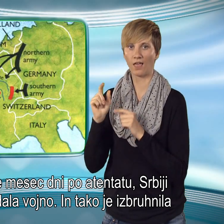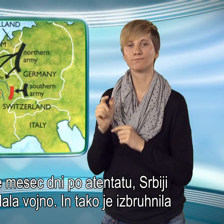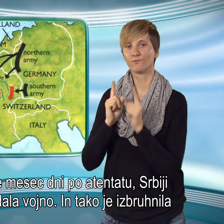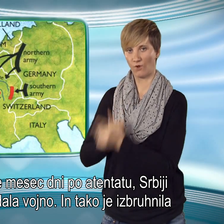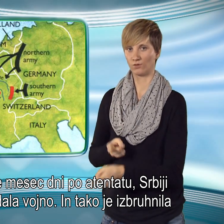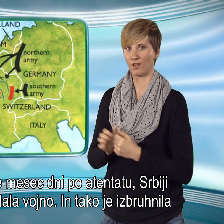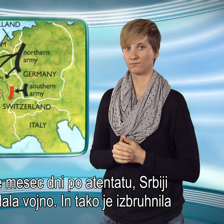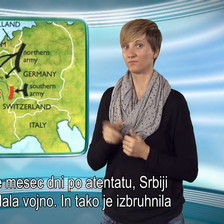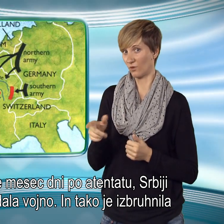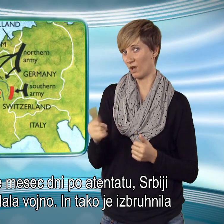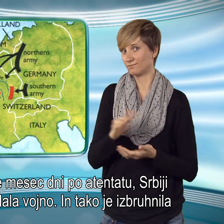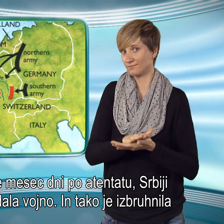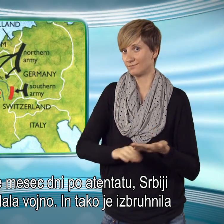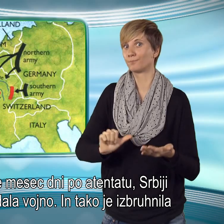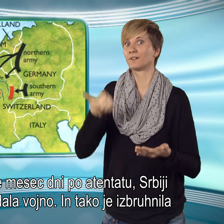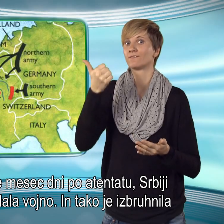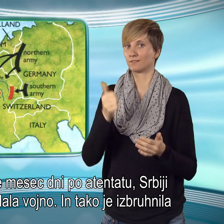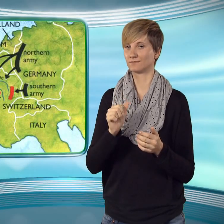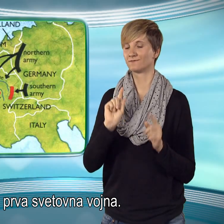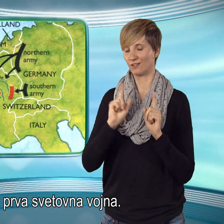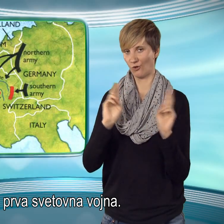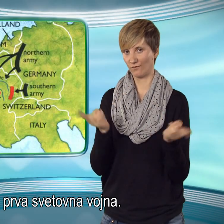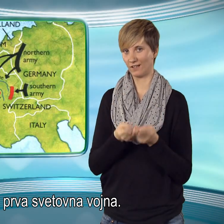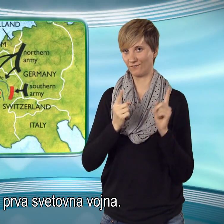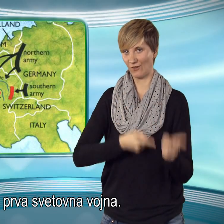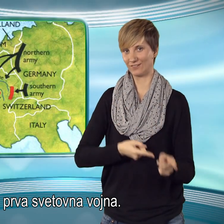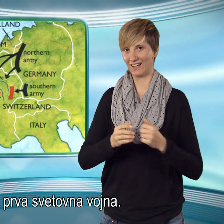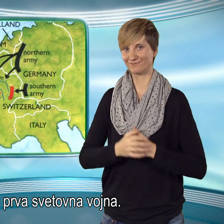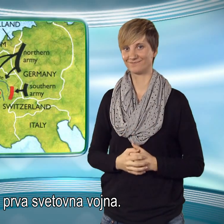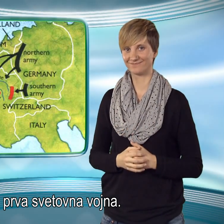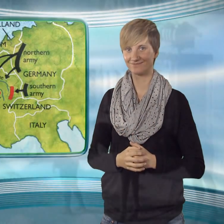Srbiji napovedala vojno in tako je izbruhnila Prva svetovna vojna.